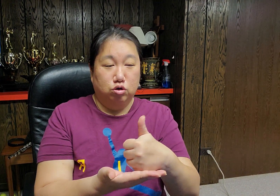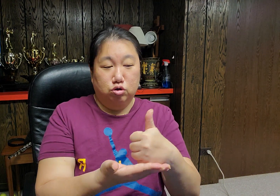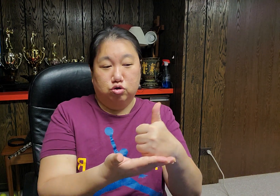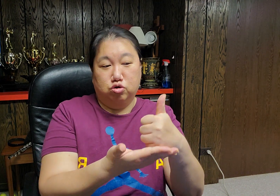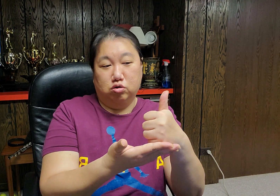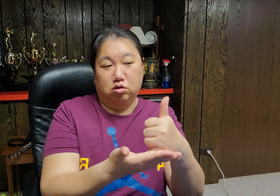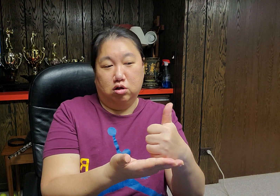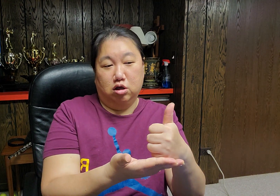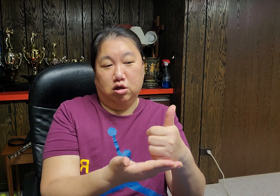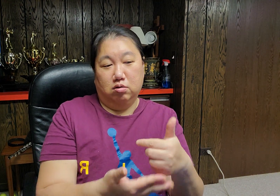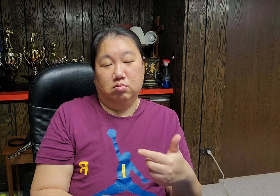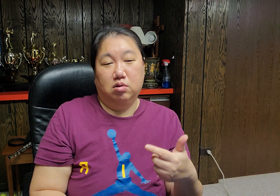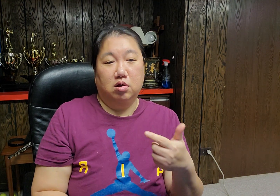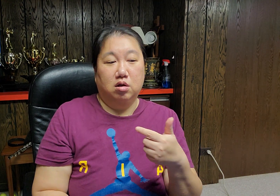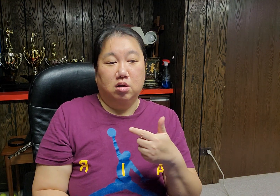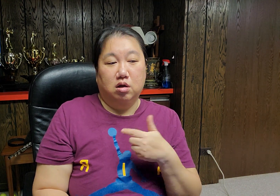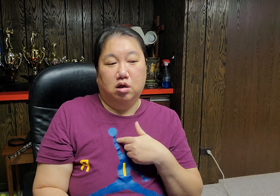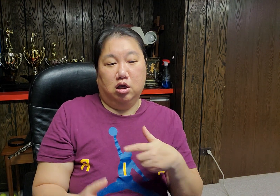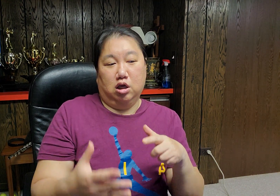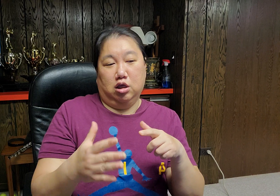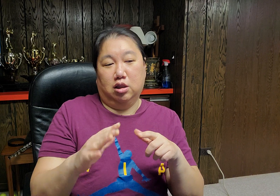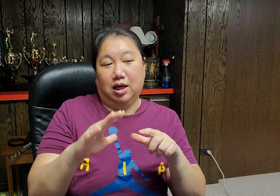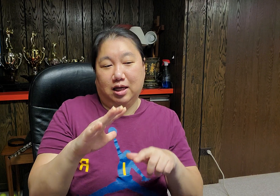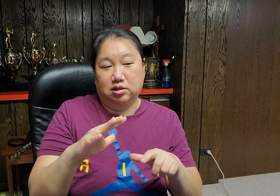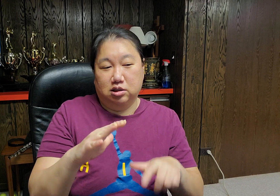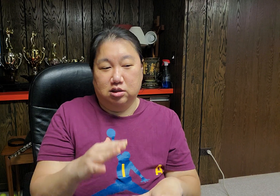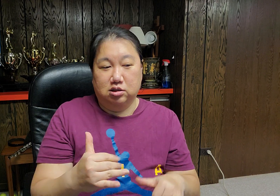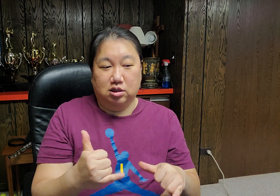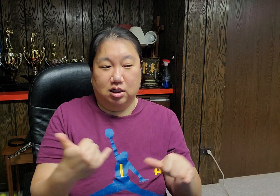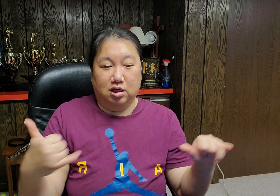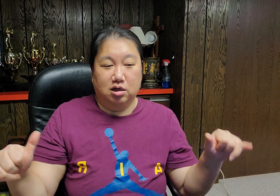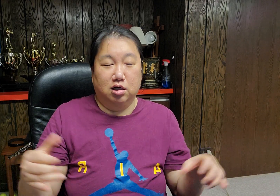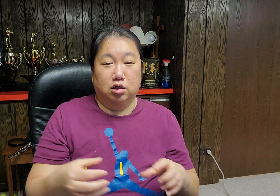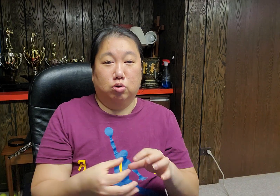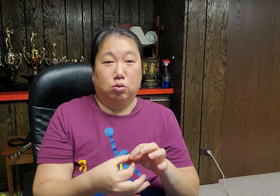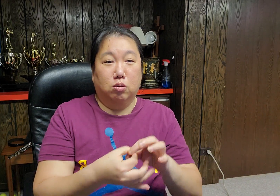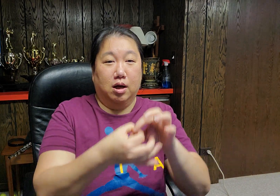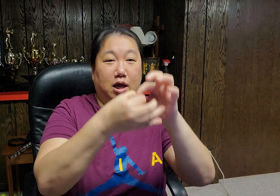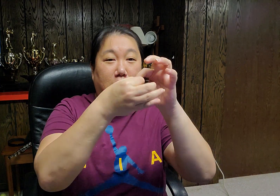주님 이 같은 자를 통하여